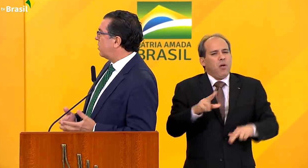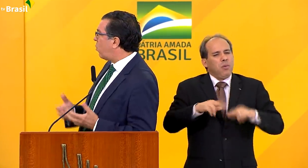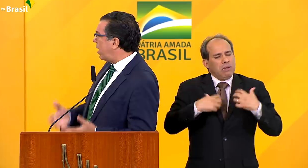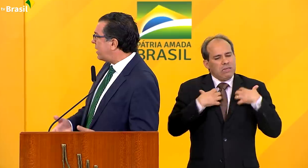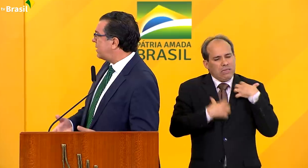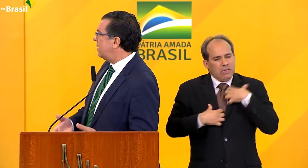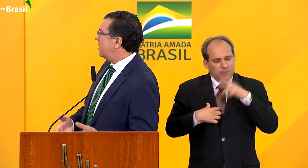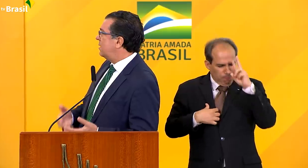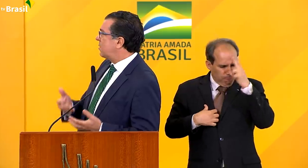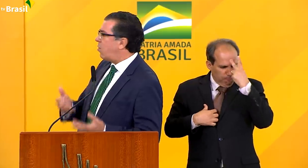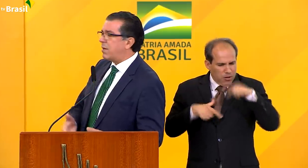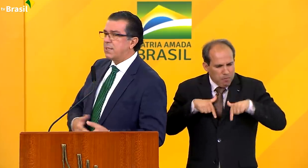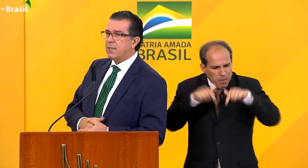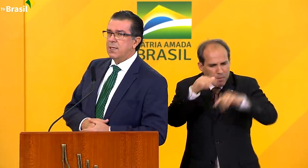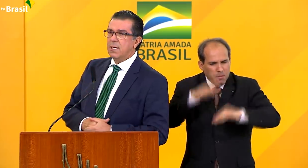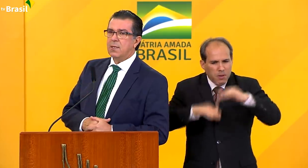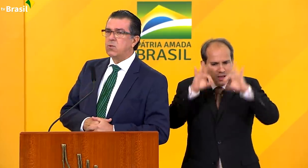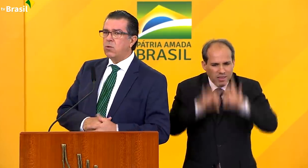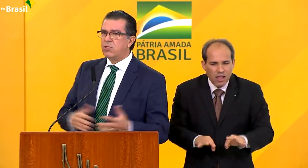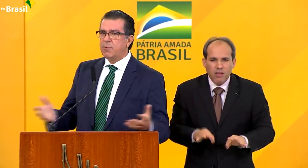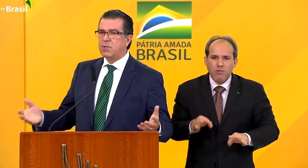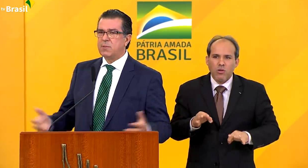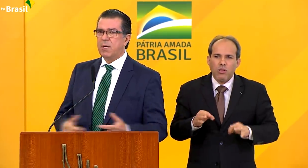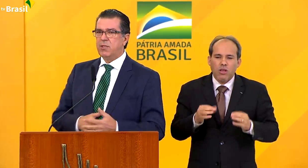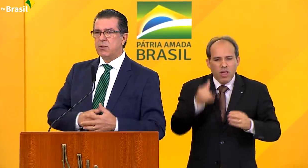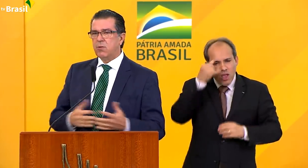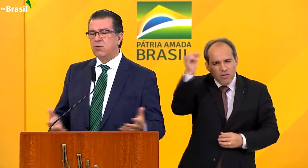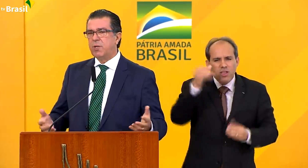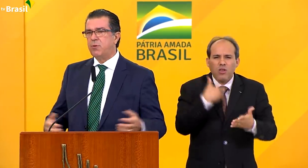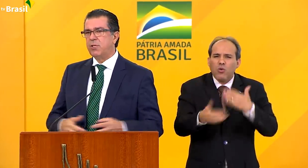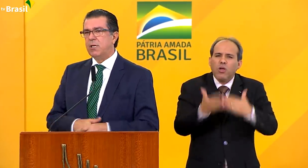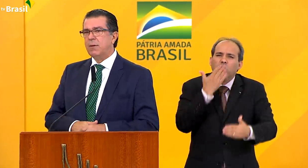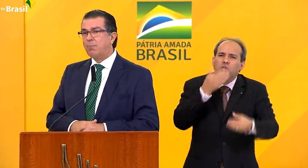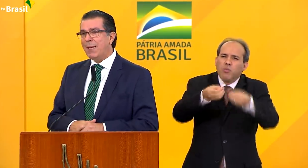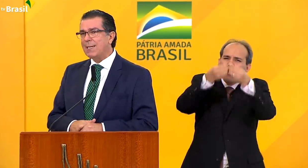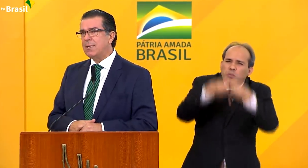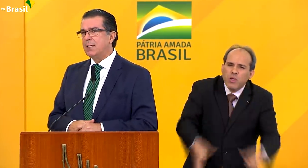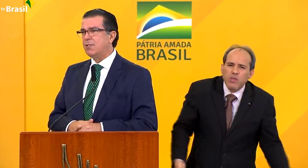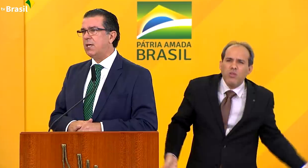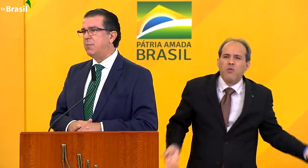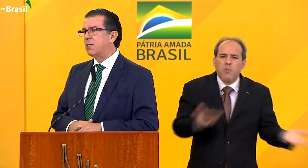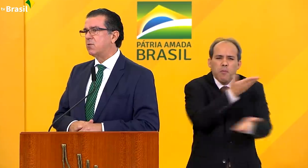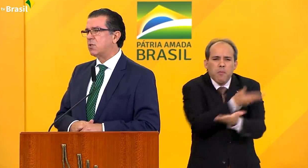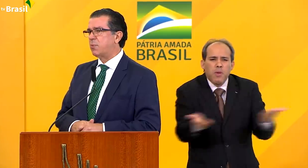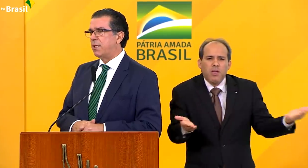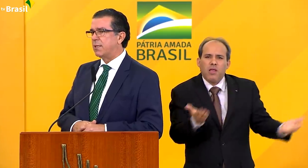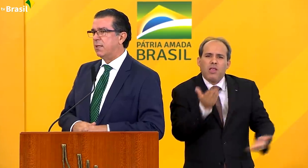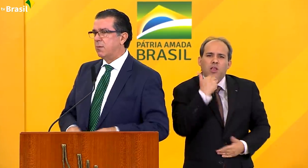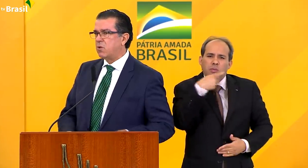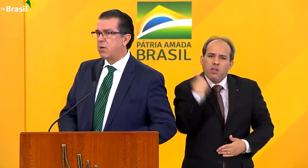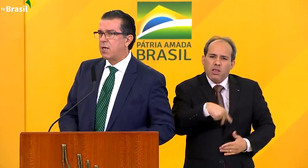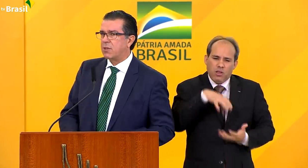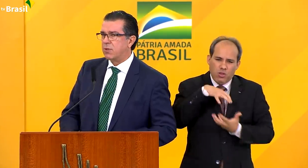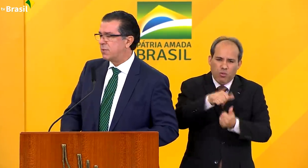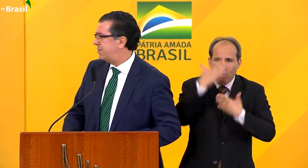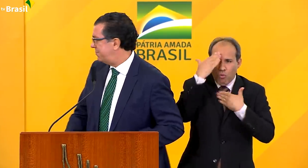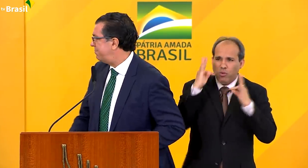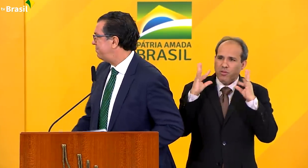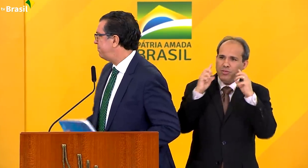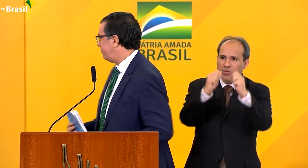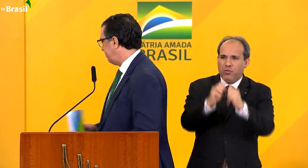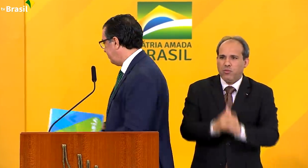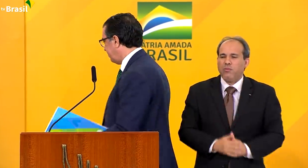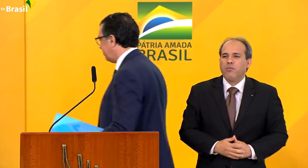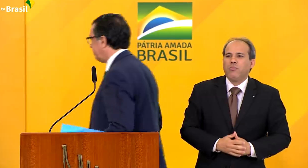maneira correta, combater todo tipo de desperdício, todo tipo de perda de alimentos no nosso planeta. Muito obrigado a todos.